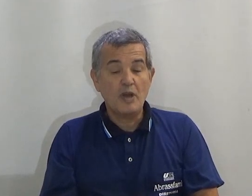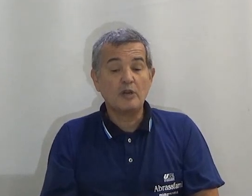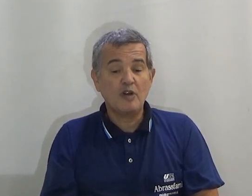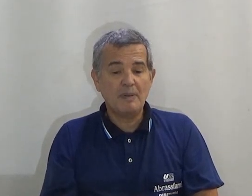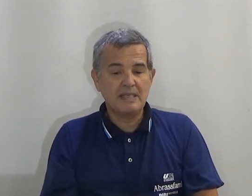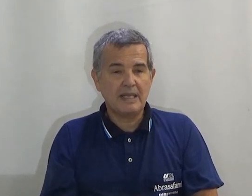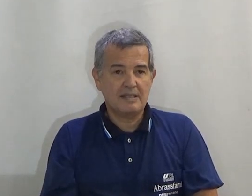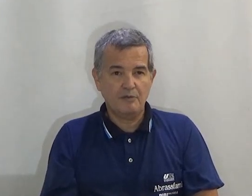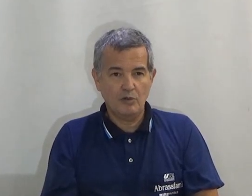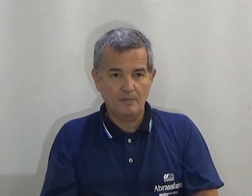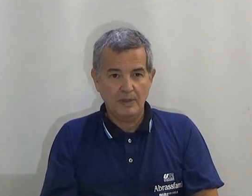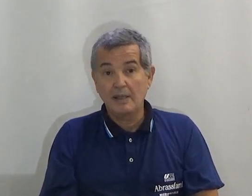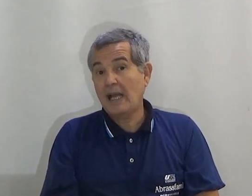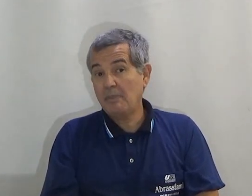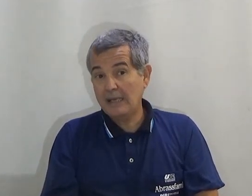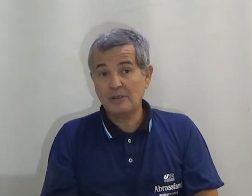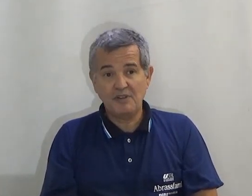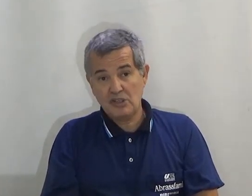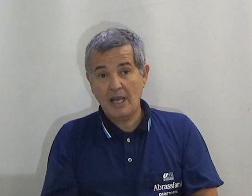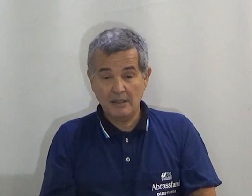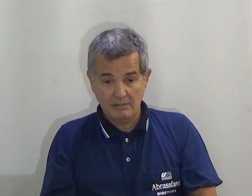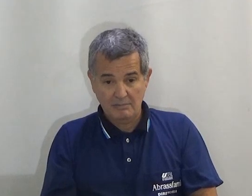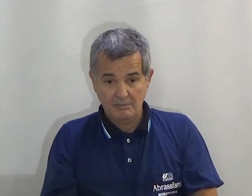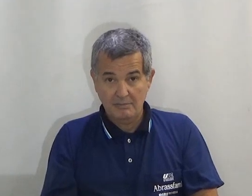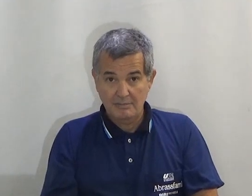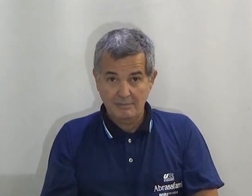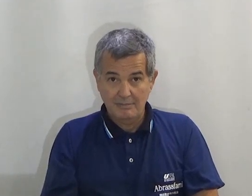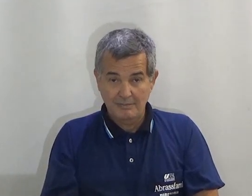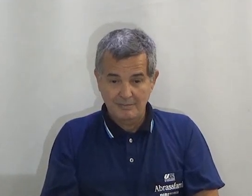Como é que eu vou representar essa flor? Está aberta ou está fechada?